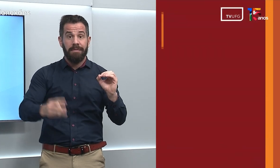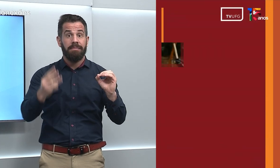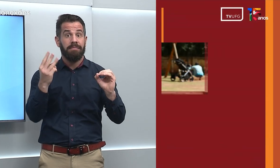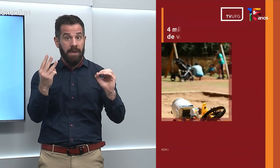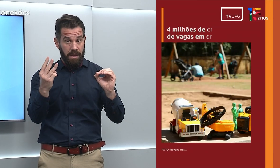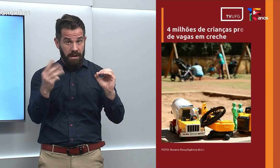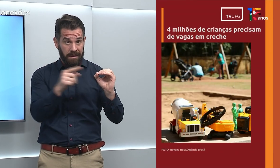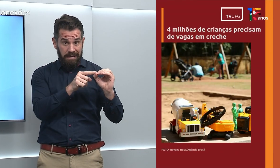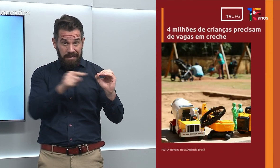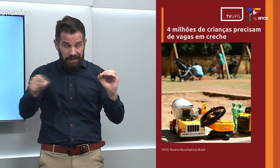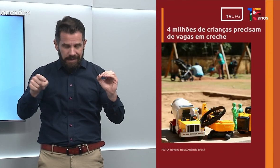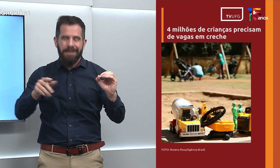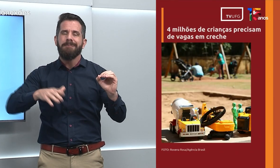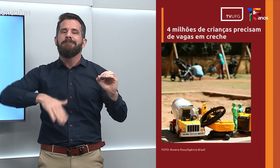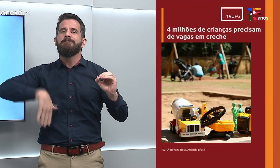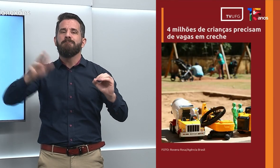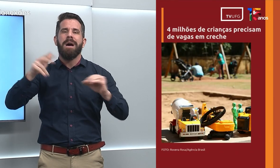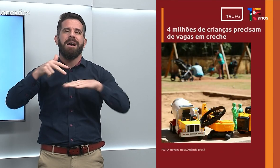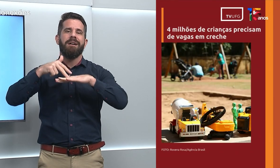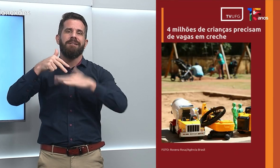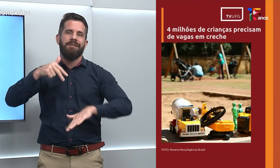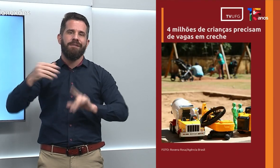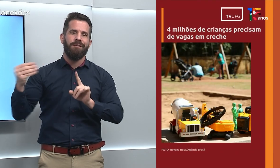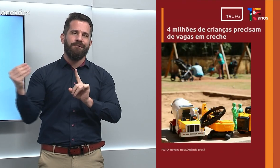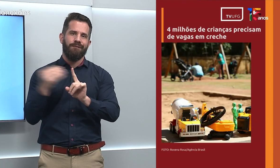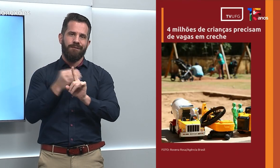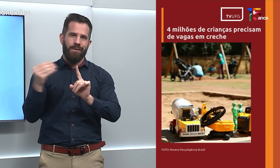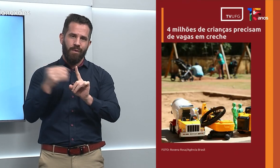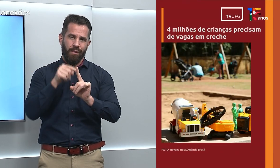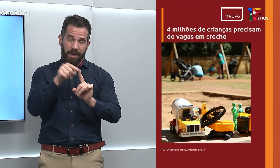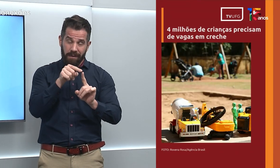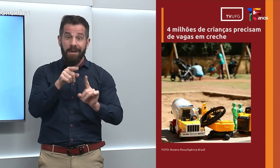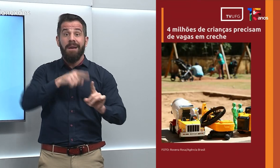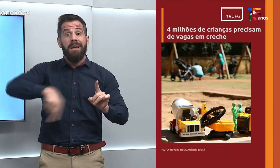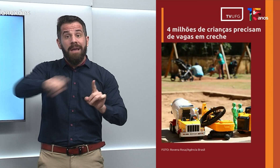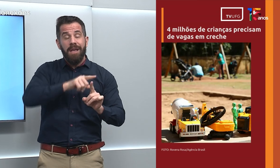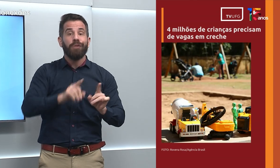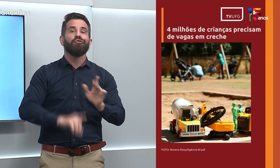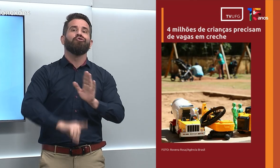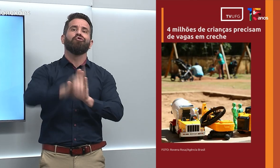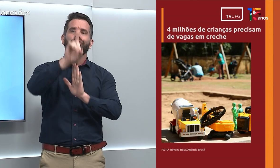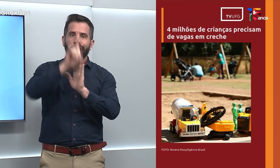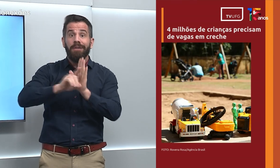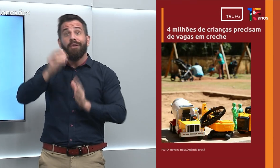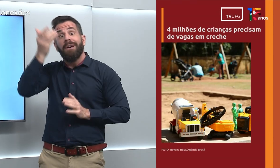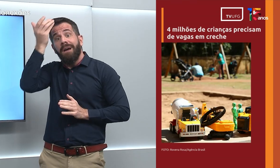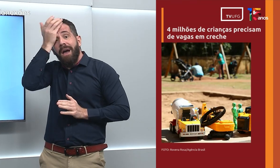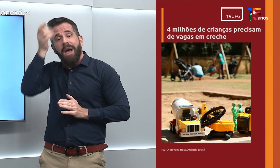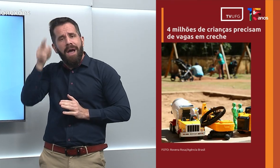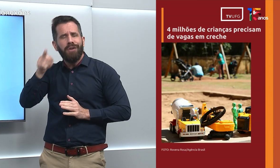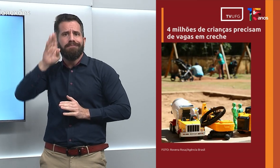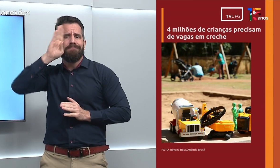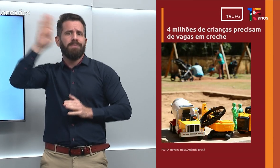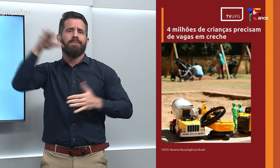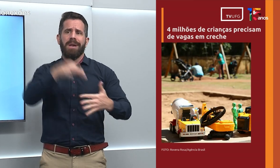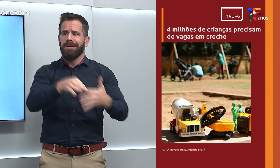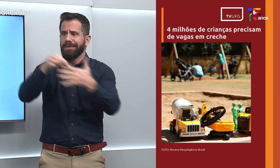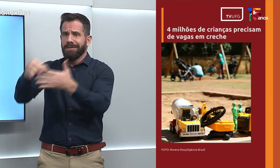grupos considerados mais vulneráveis e que deveriam ter o direito a creche priorizado. Essas crianças